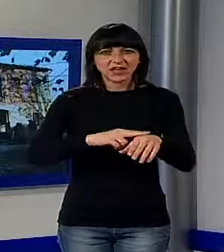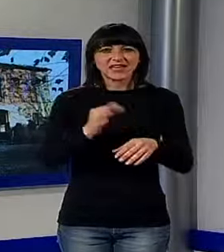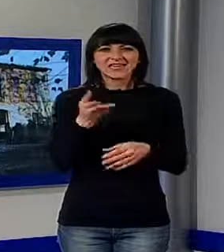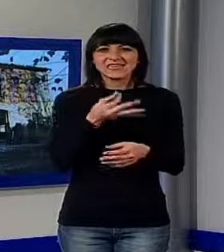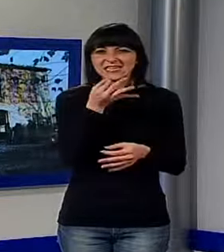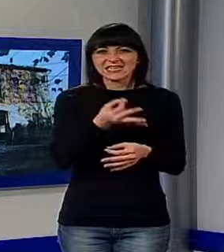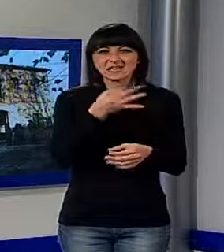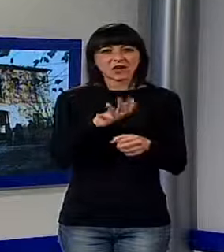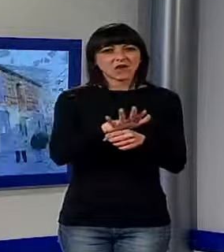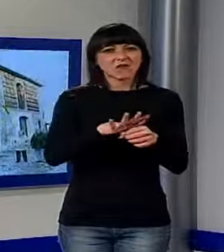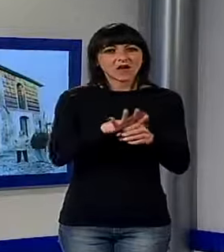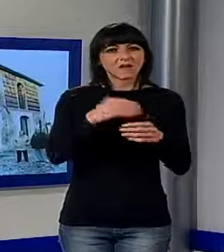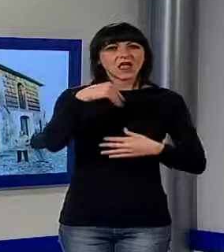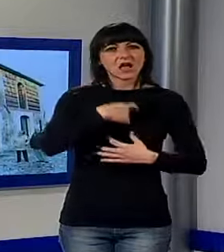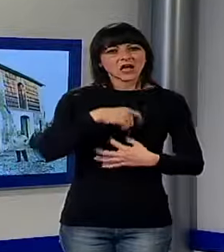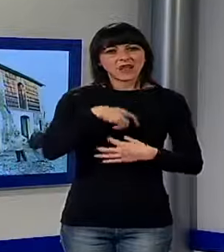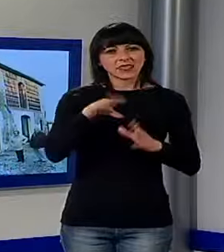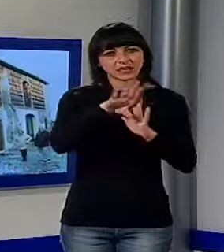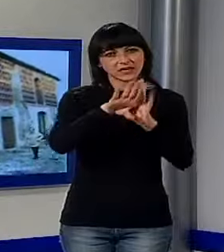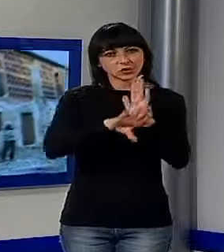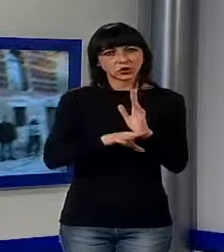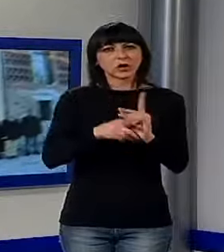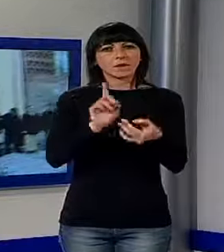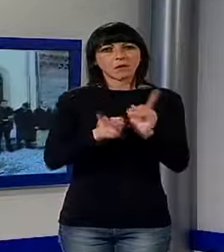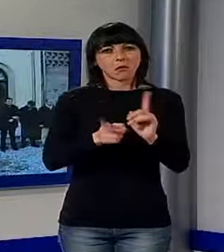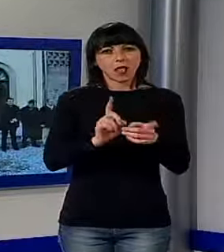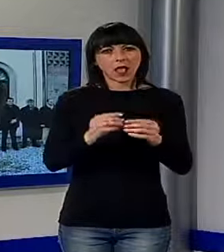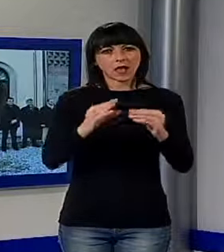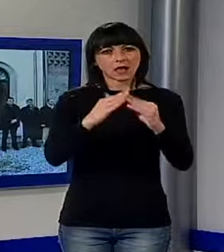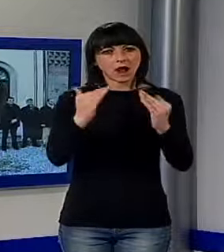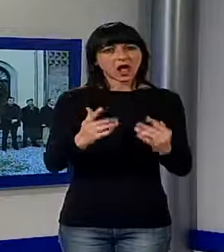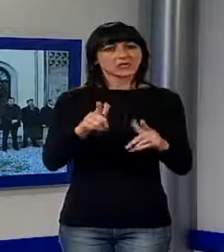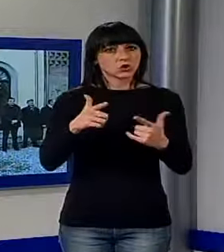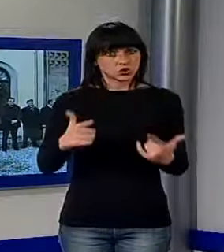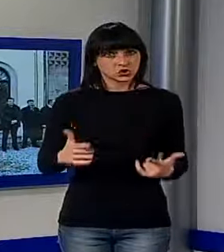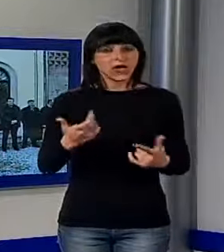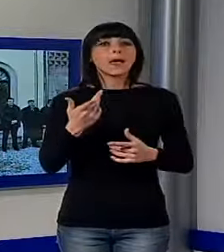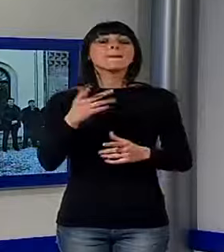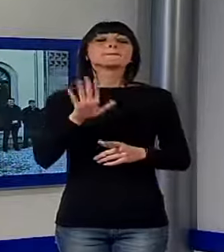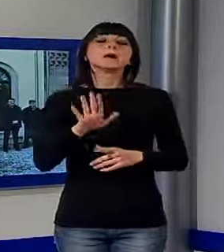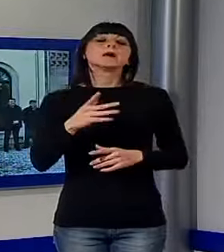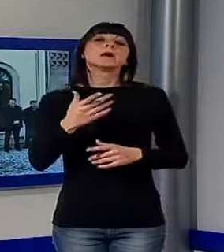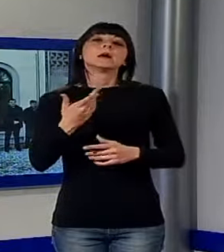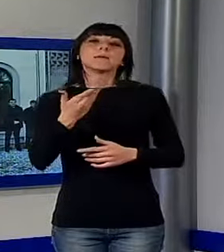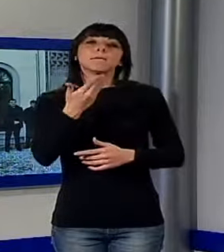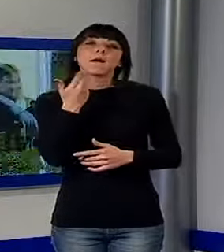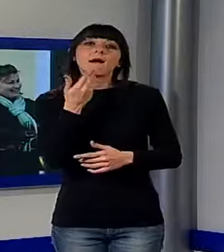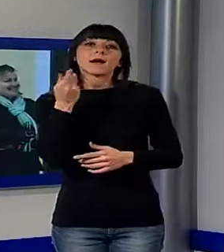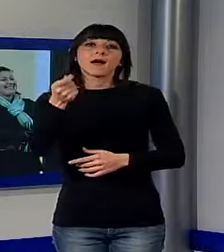cioè che pur non avendo le caratteristiche per rientrare nelle graduatorie degli alloggi popolari, non dispongono di redditi tali da poter